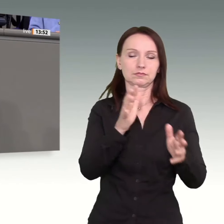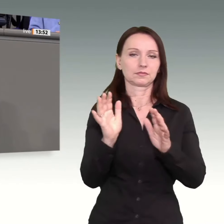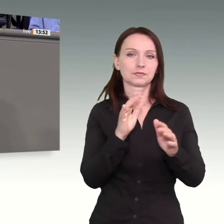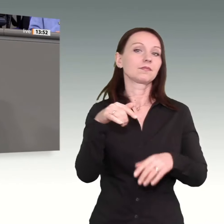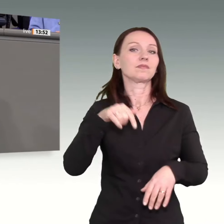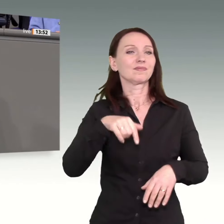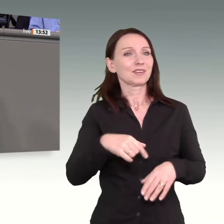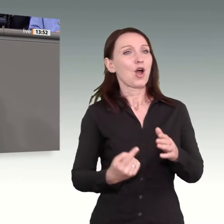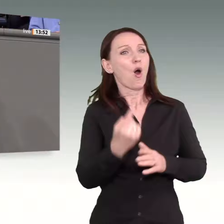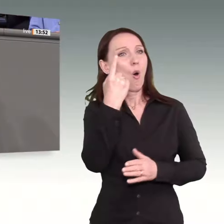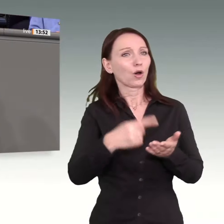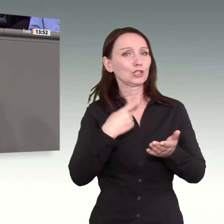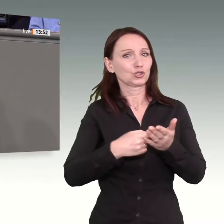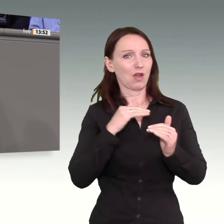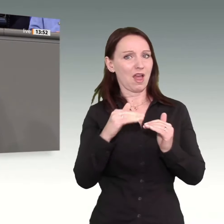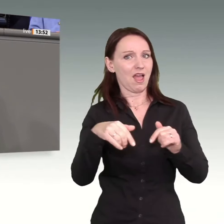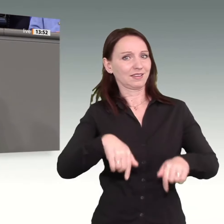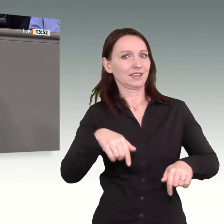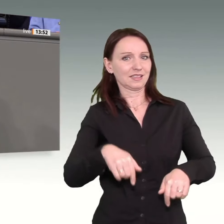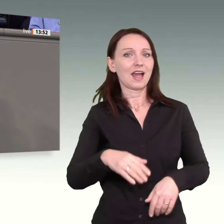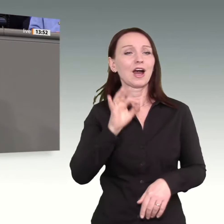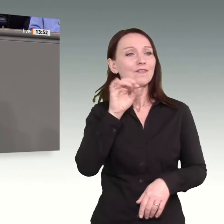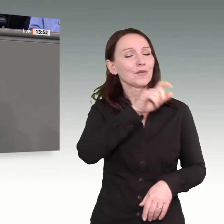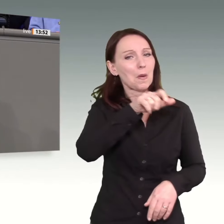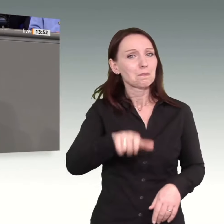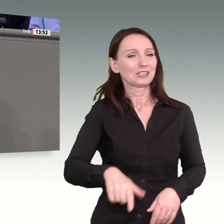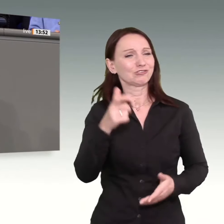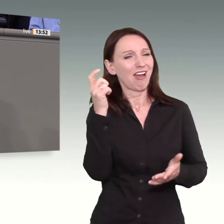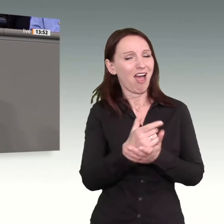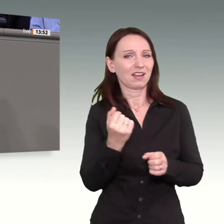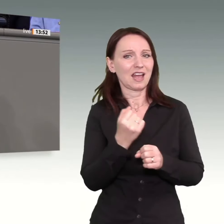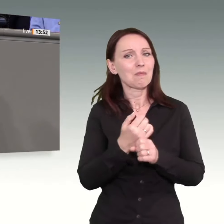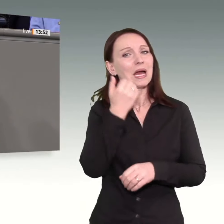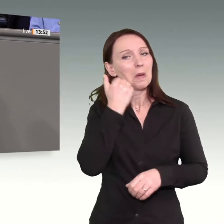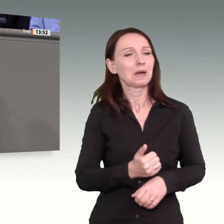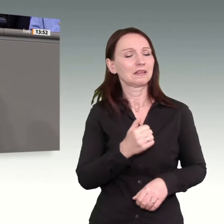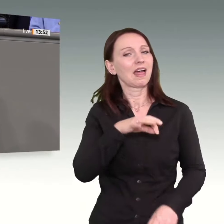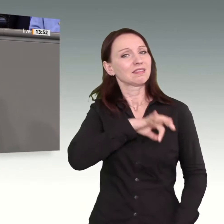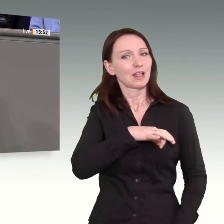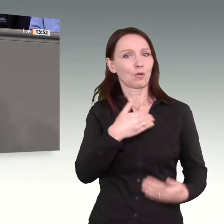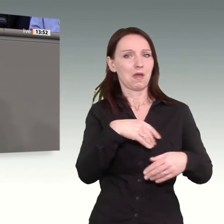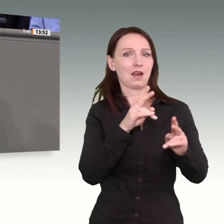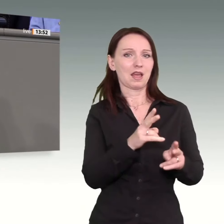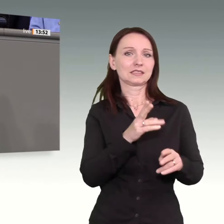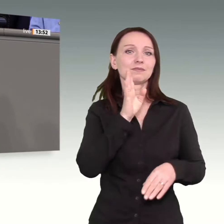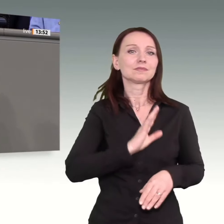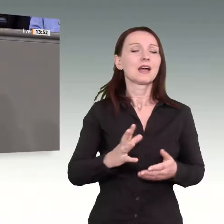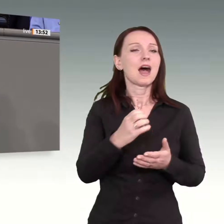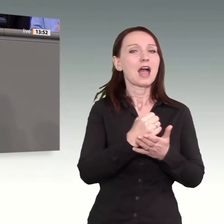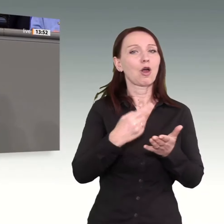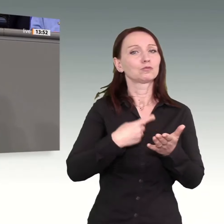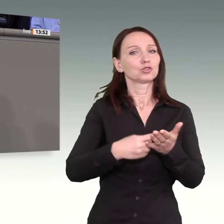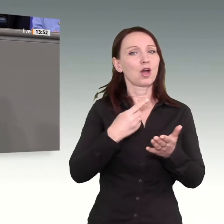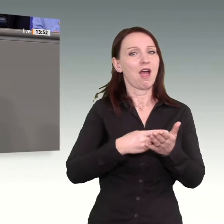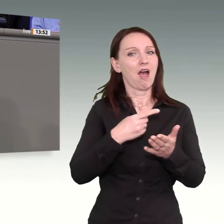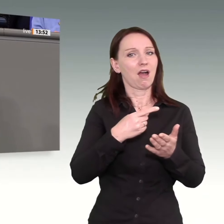hart arbeitenden Menschen ein wenig mehr Netto vom Brutto belassen, indem Sie wenigstens die Einkommenssteuerkurve ein Stück nach rechts